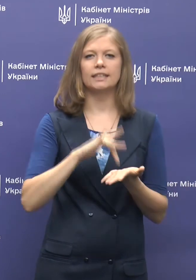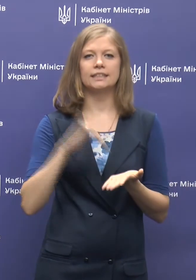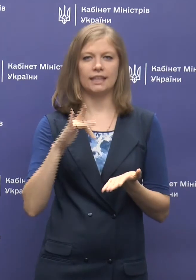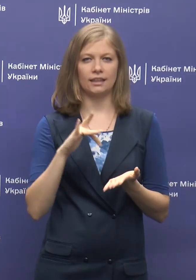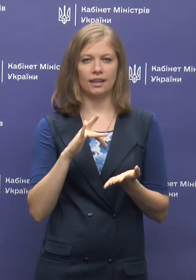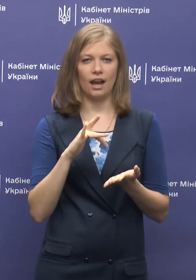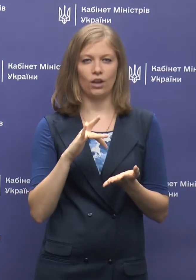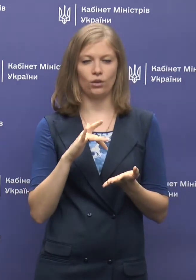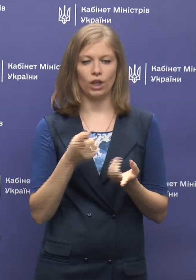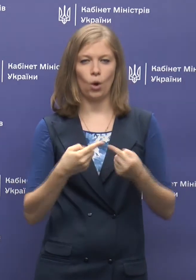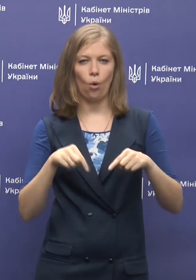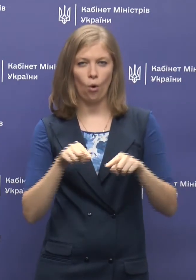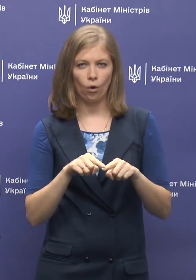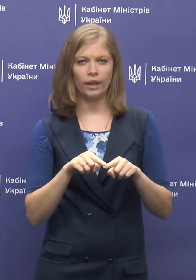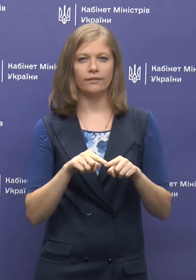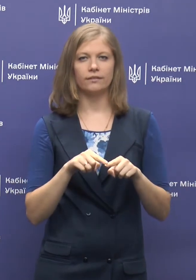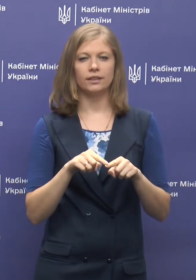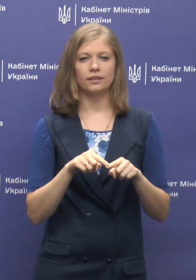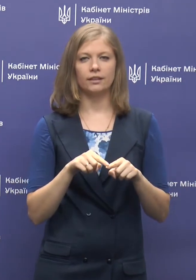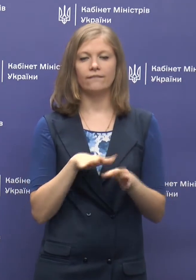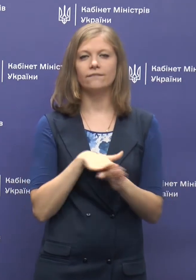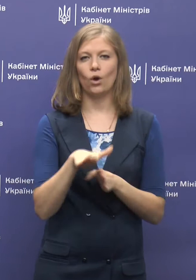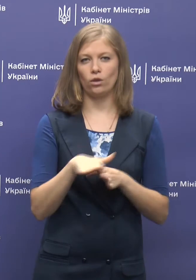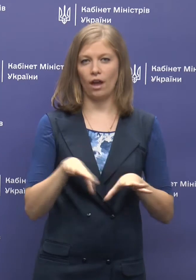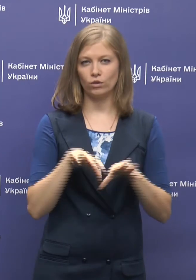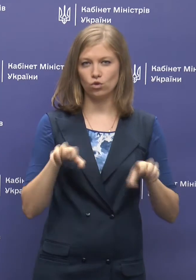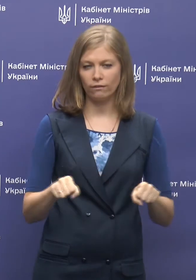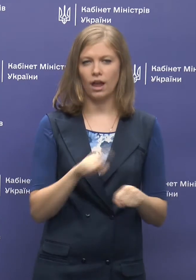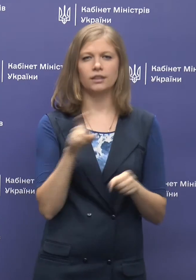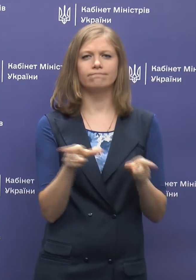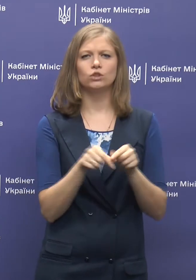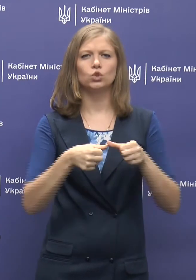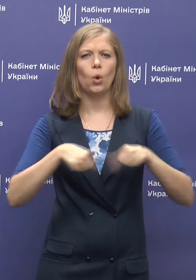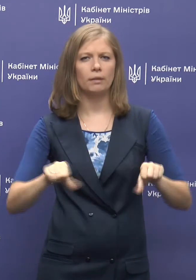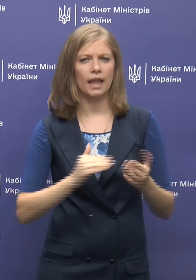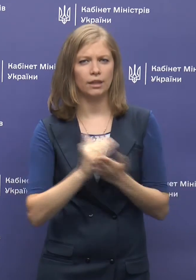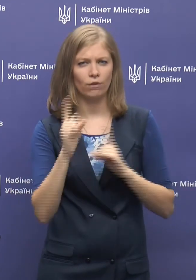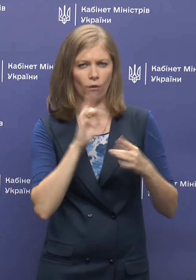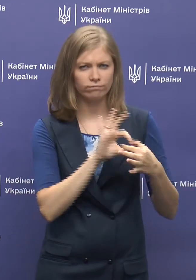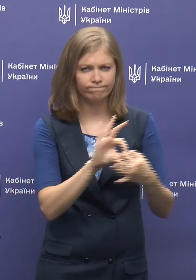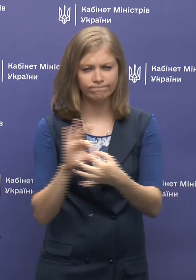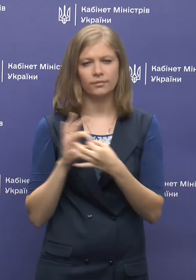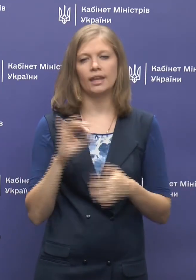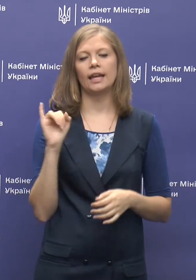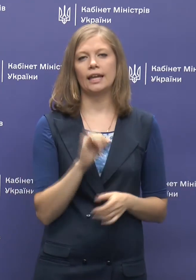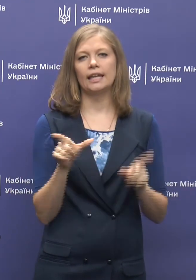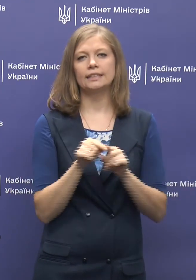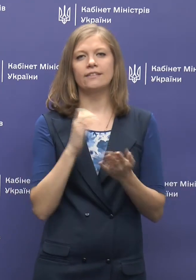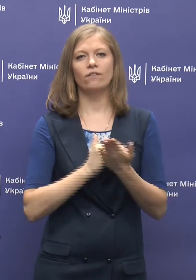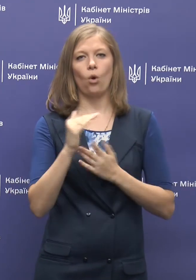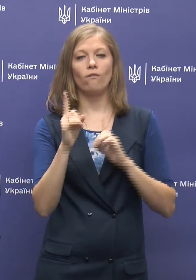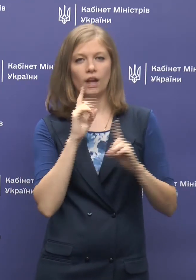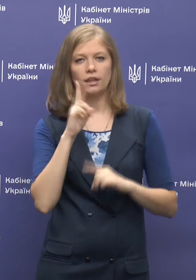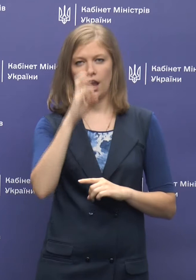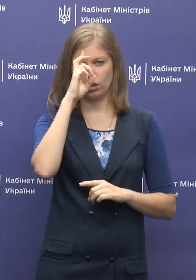органів виконавчої влади з комітетами Верховної Ради і з Верховною Ради